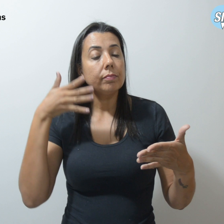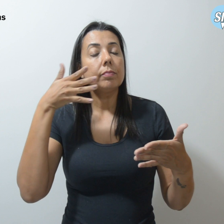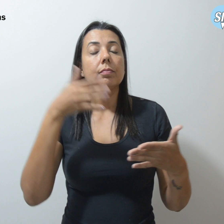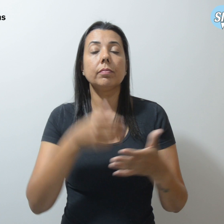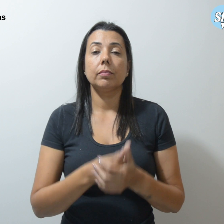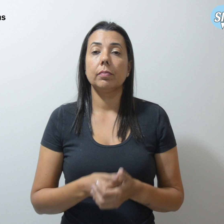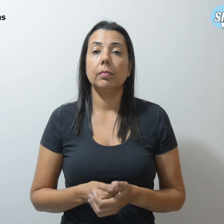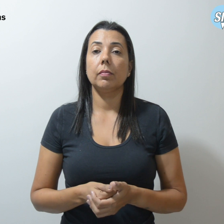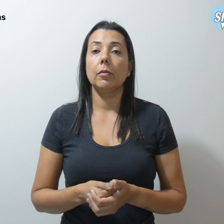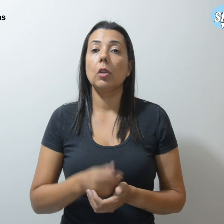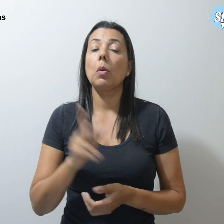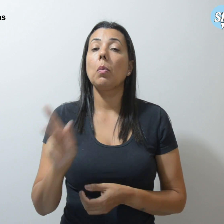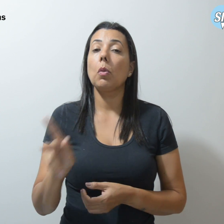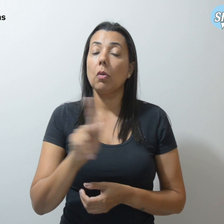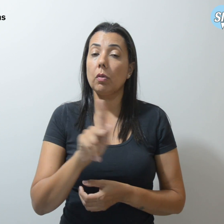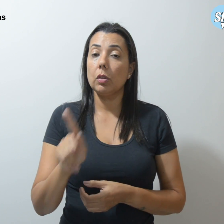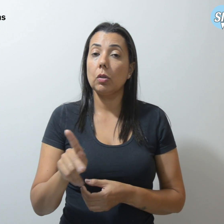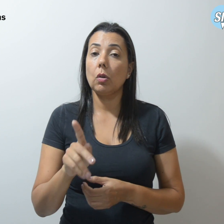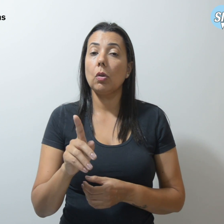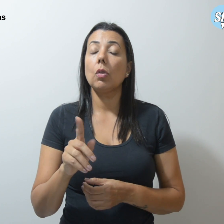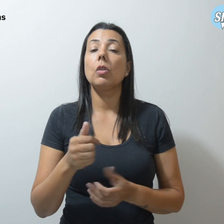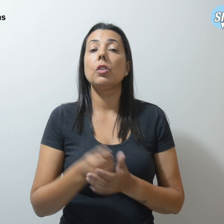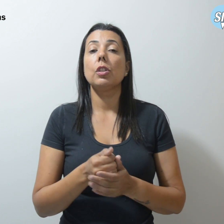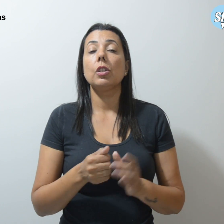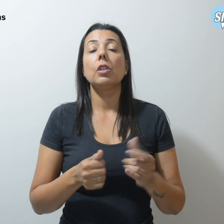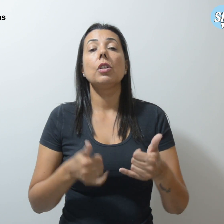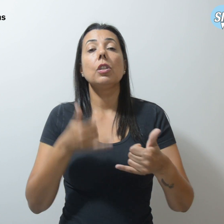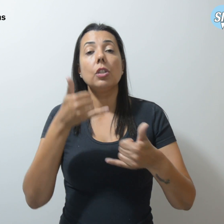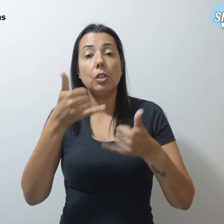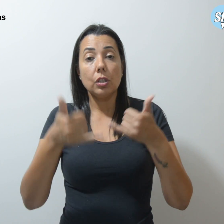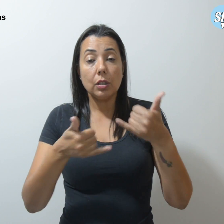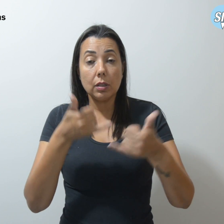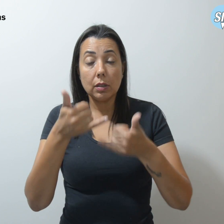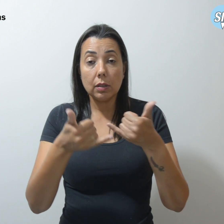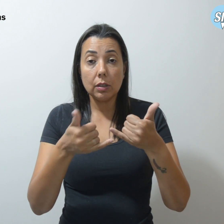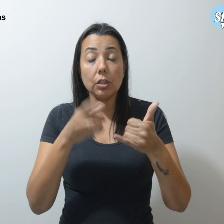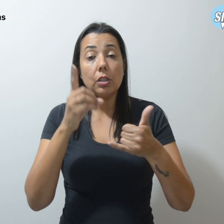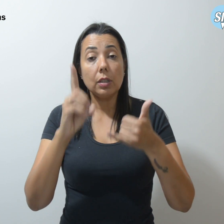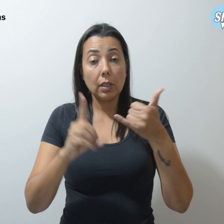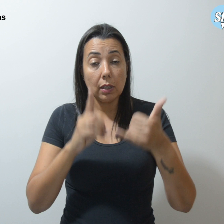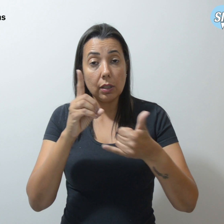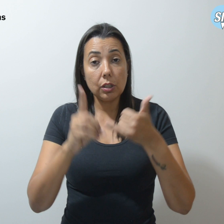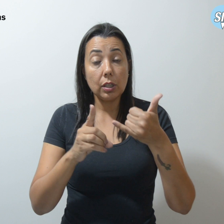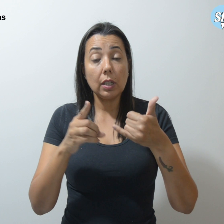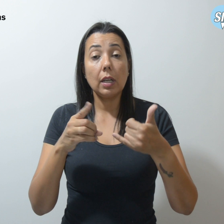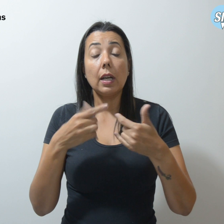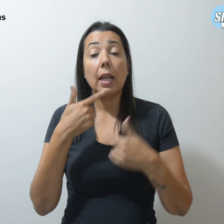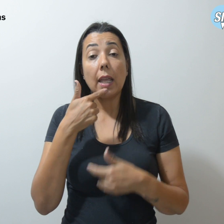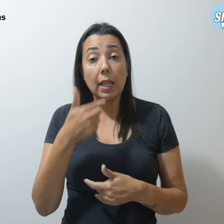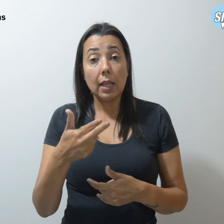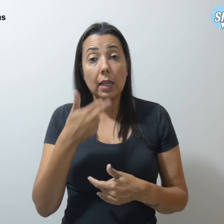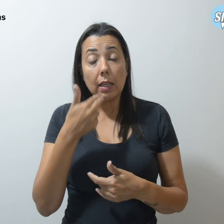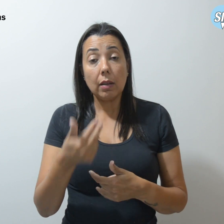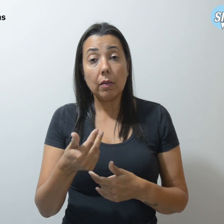Professor de didática de línguas e formação de professores na Universidade de Genebra,